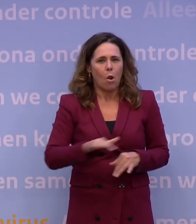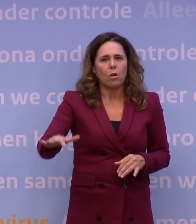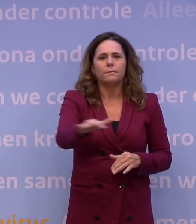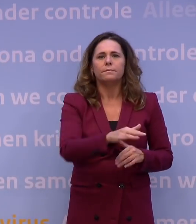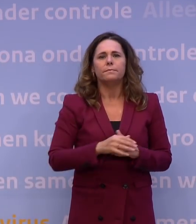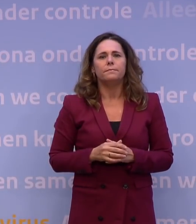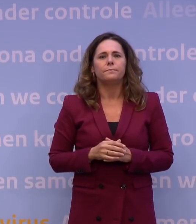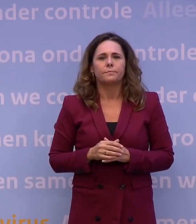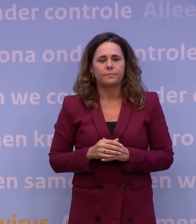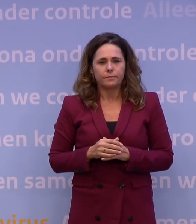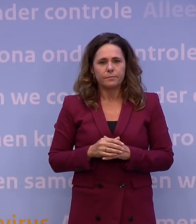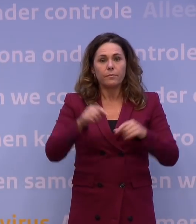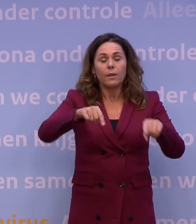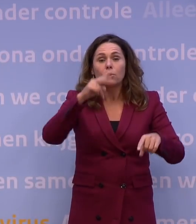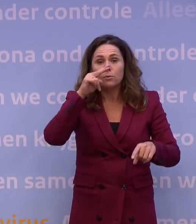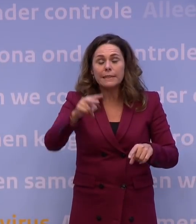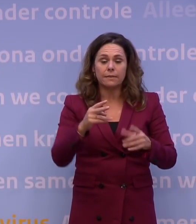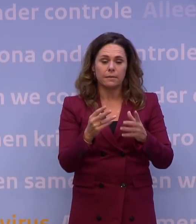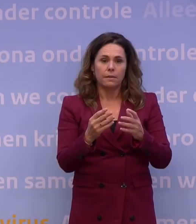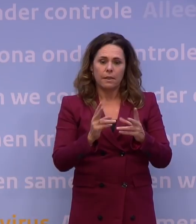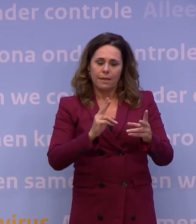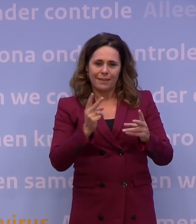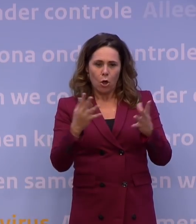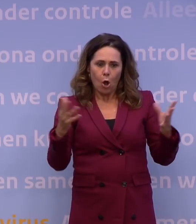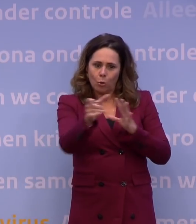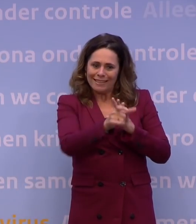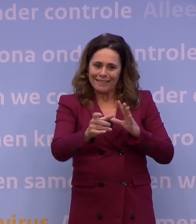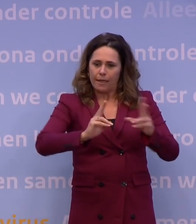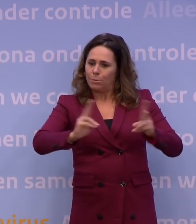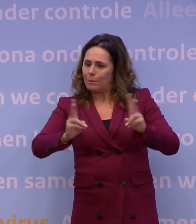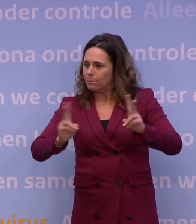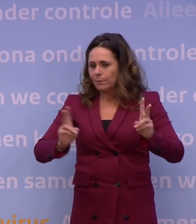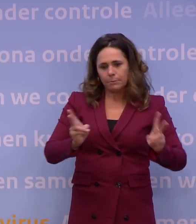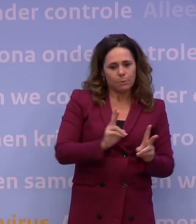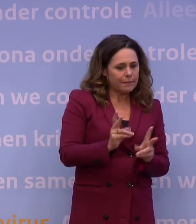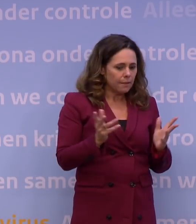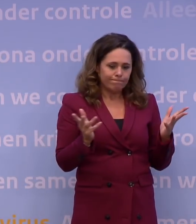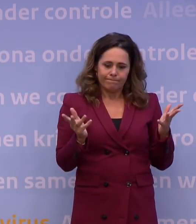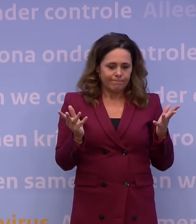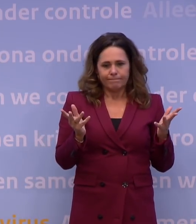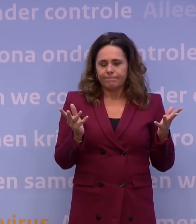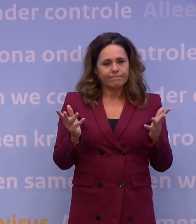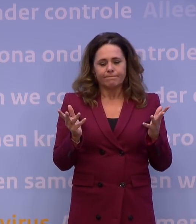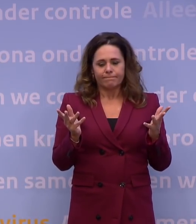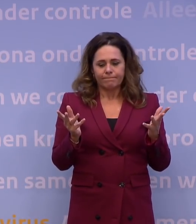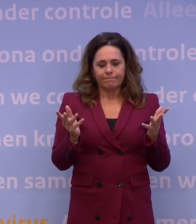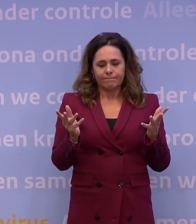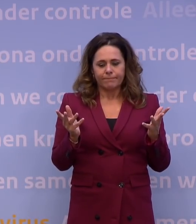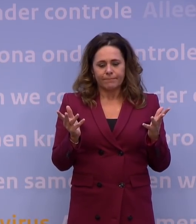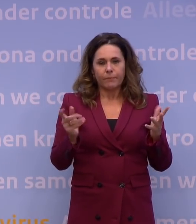Wat je nu ziet is dat de aantallen besmettingen in die drie grote steden zo ver oplopen dat we zeggen, laten we in ieder geval in